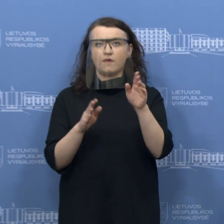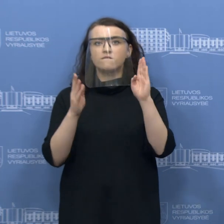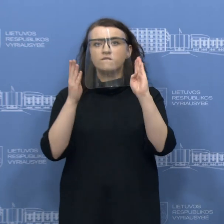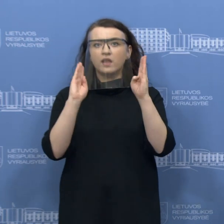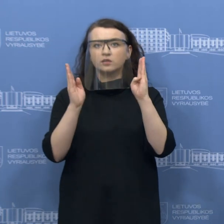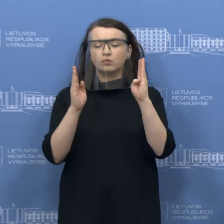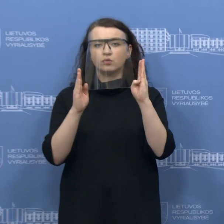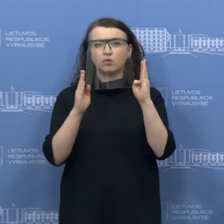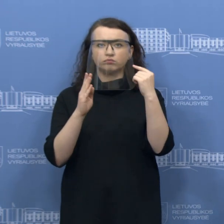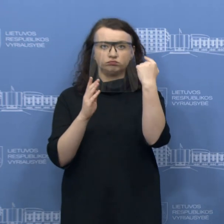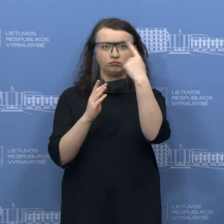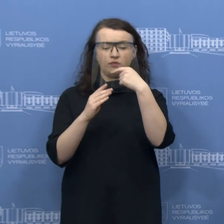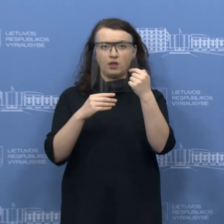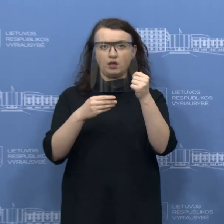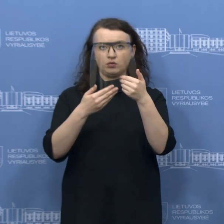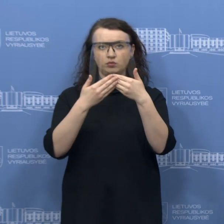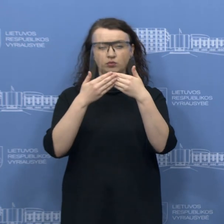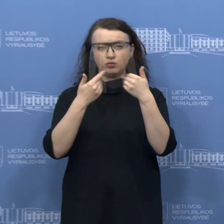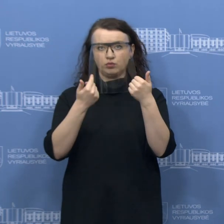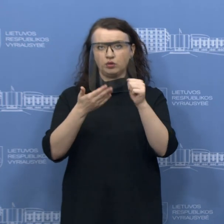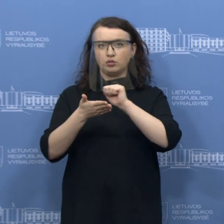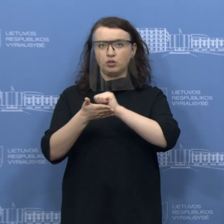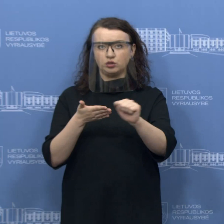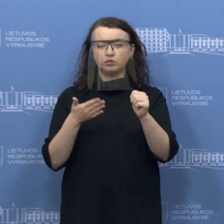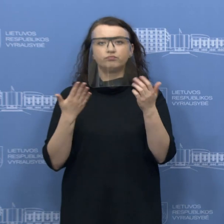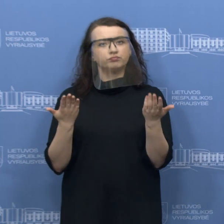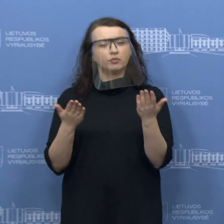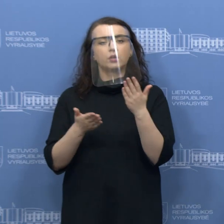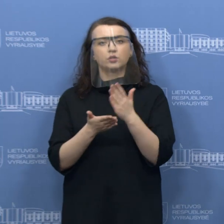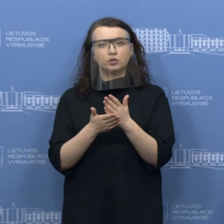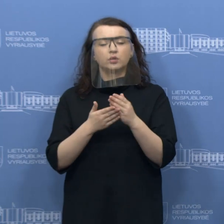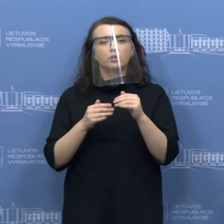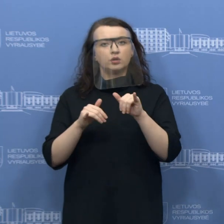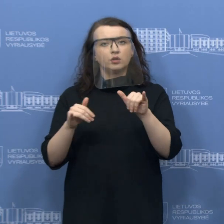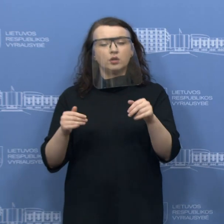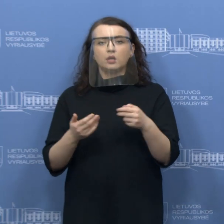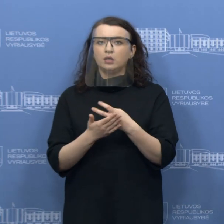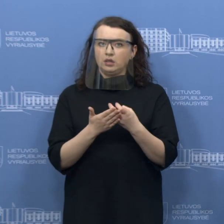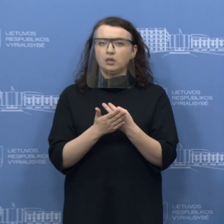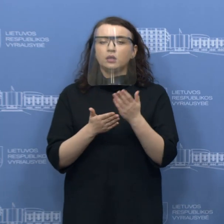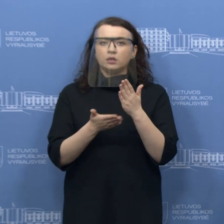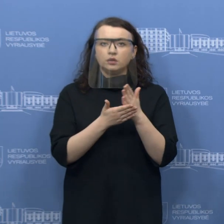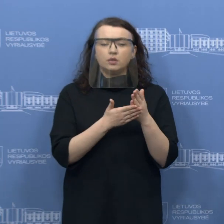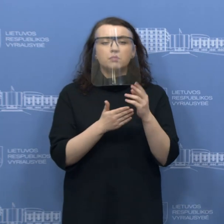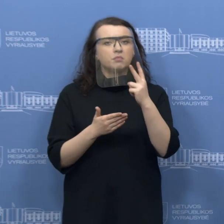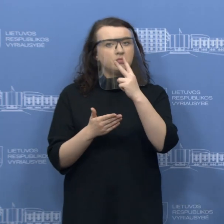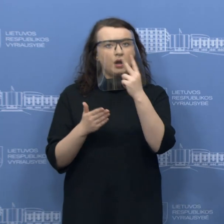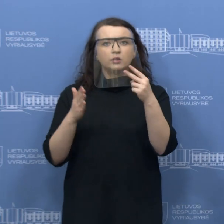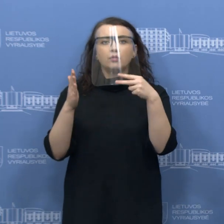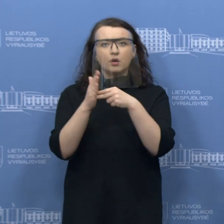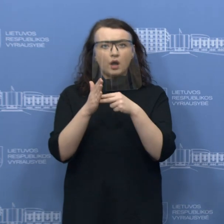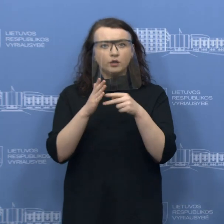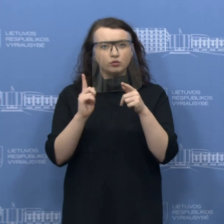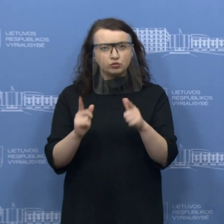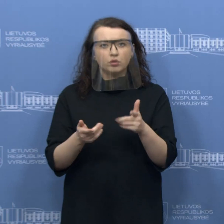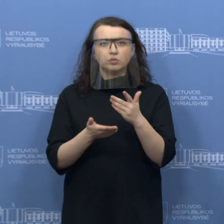feisbuko platybėje. Tai tokios tendencijos tikrai nėramina, kadangi kainos, kaip matome, visi yra tikrai